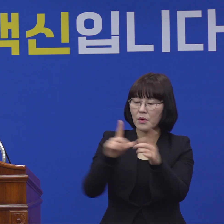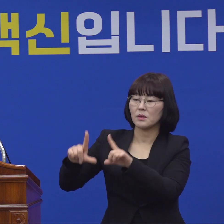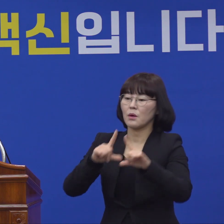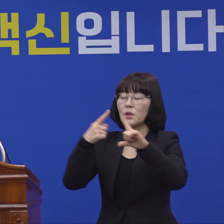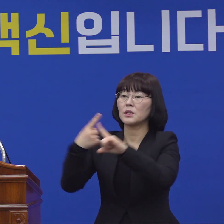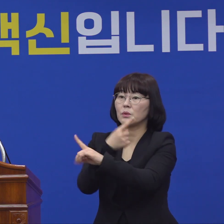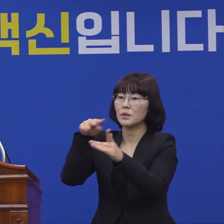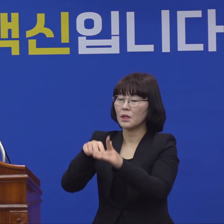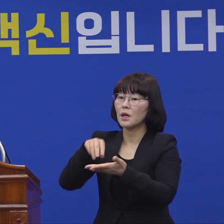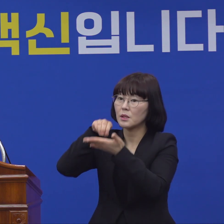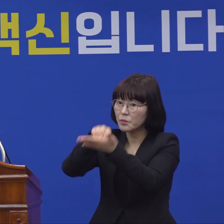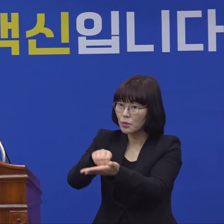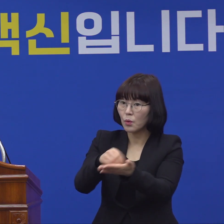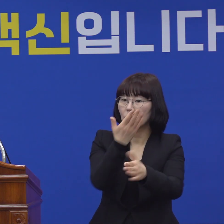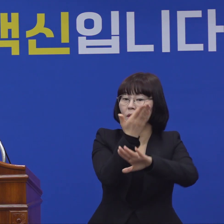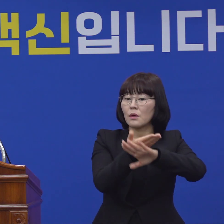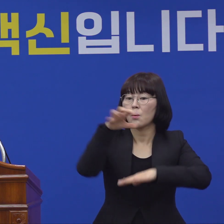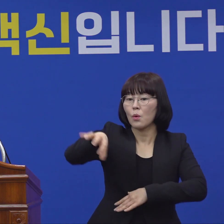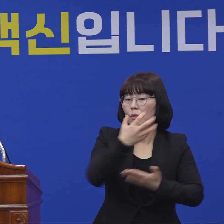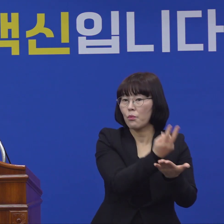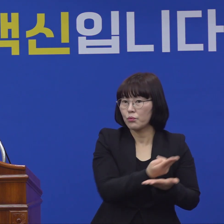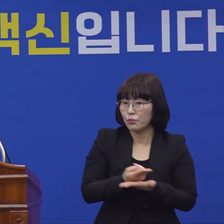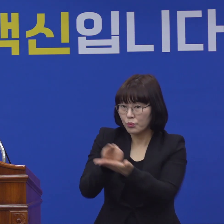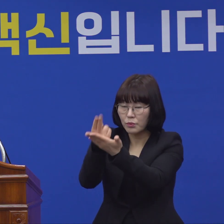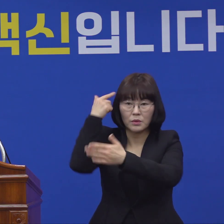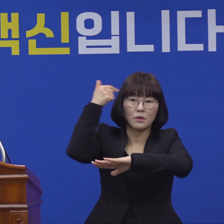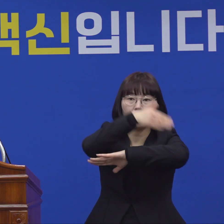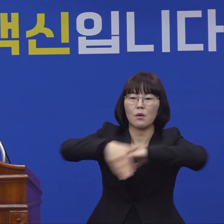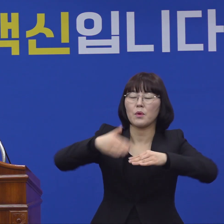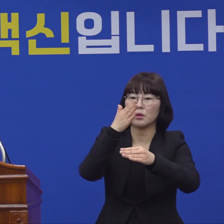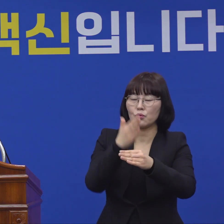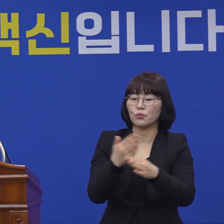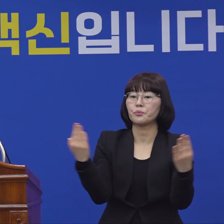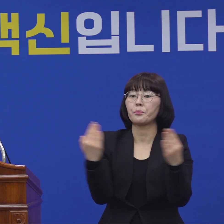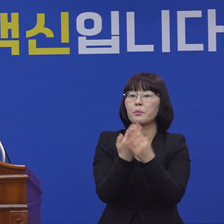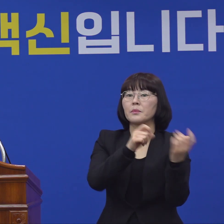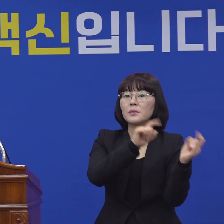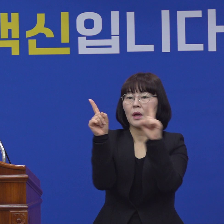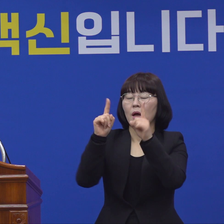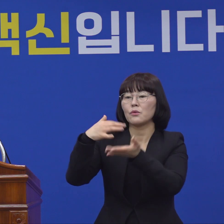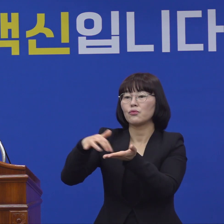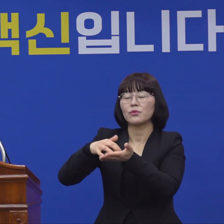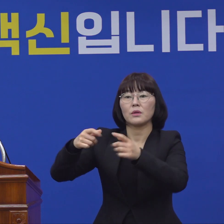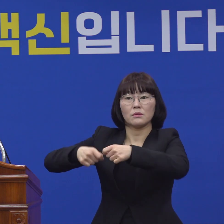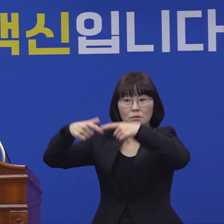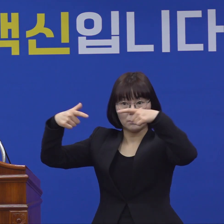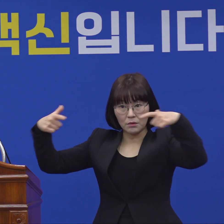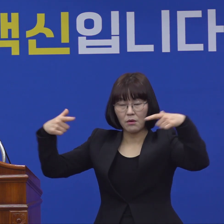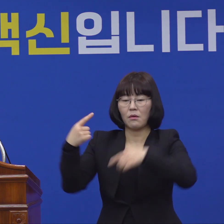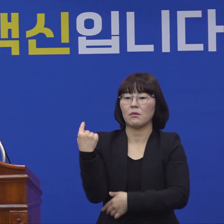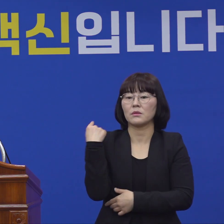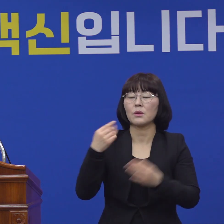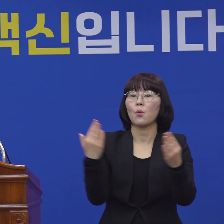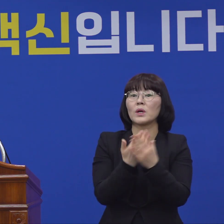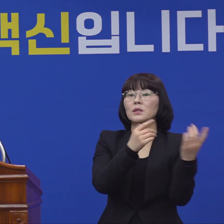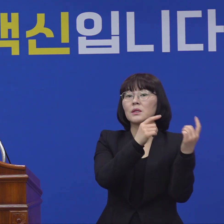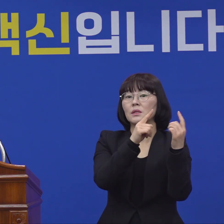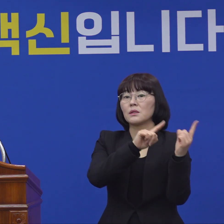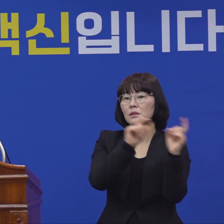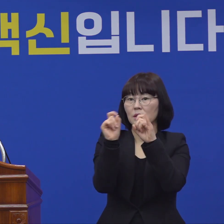전원할 예정입니다. 완치 환자들도 계속 늘어나고 있습니다. 어제 하루 완치된 환자는